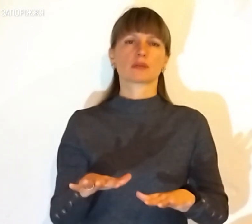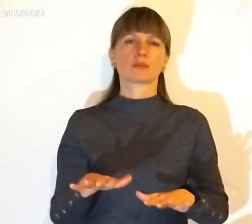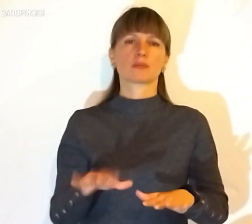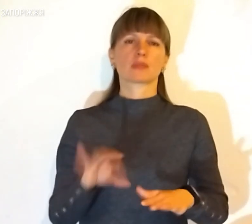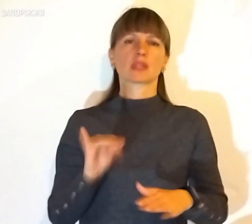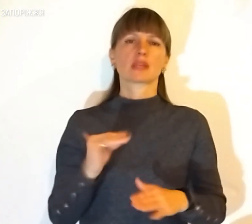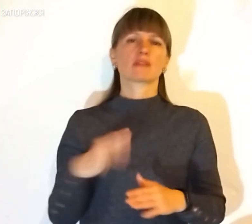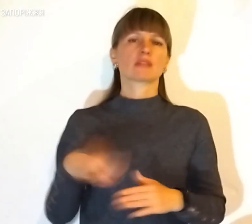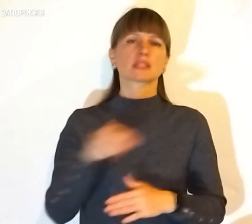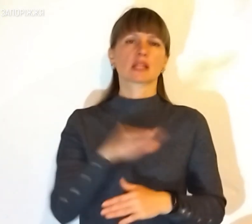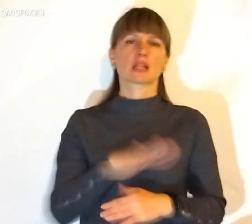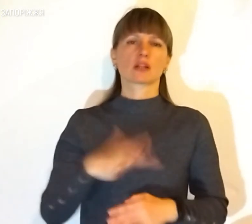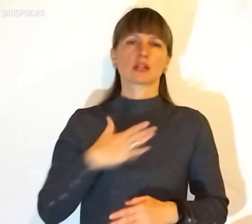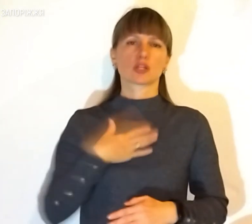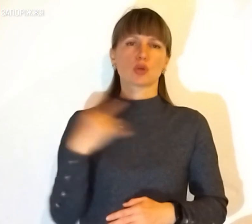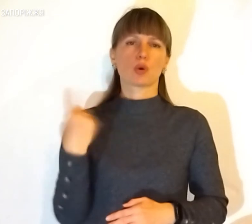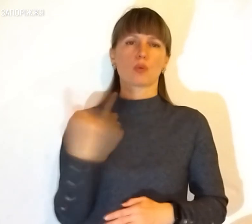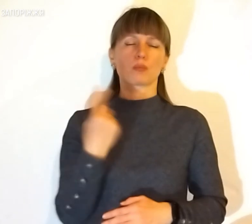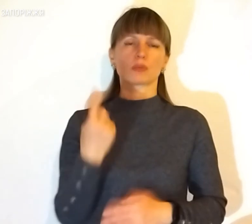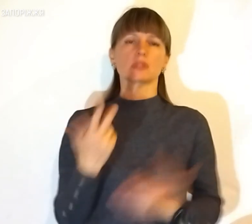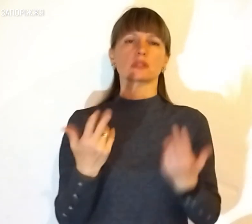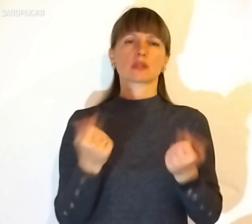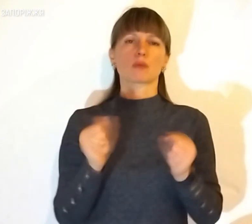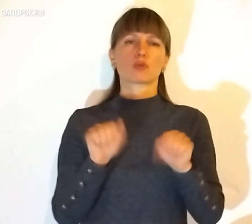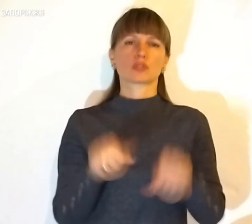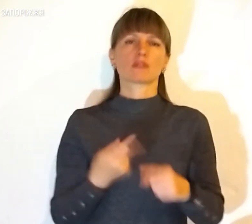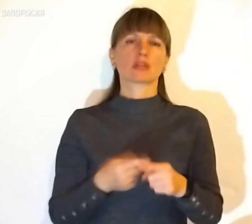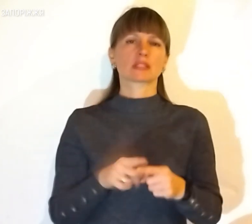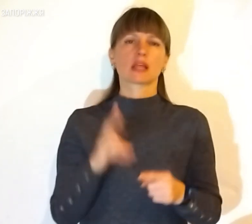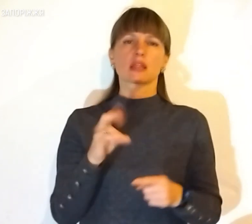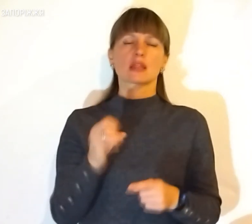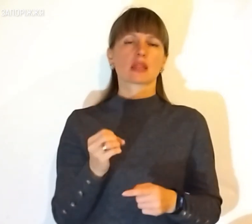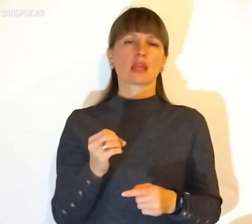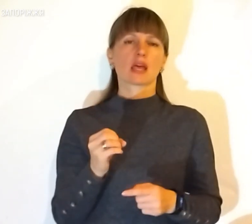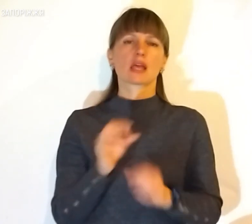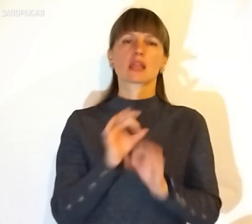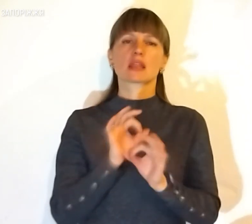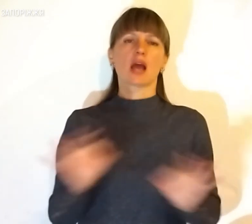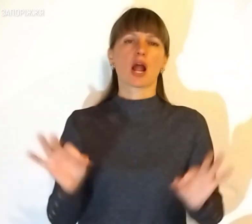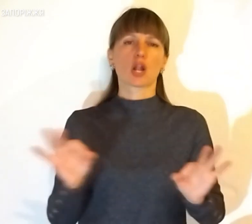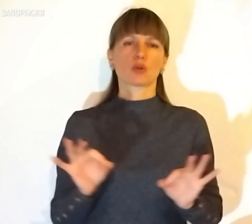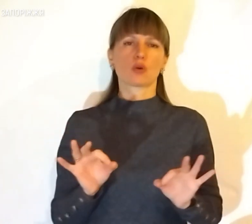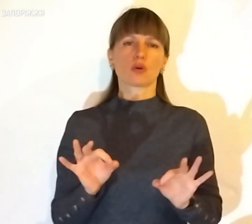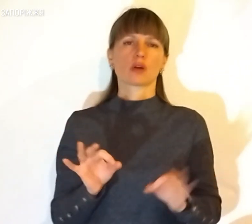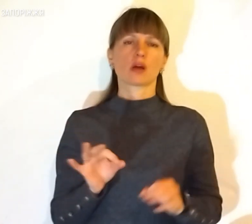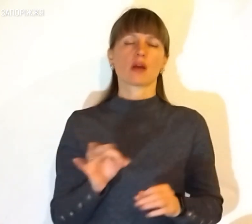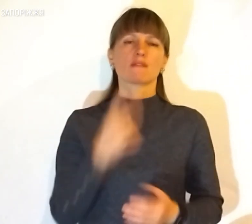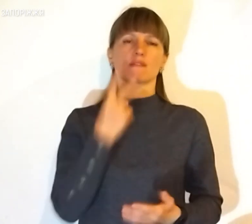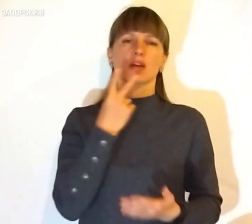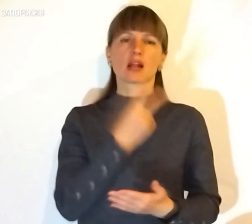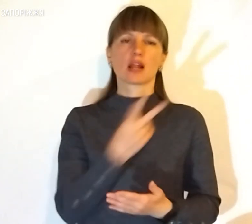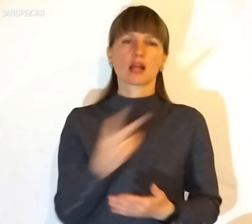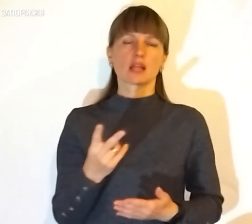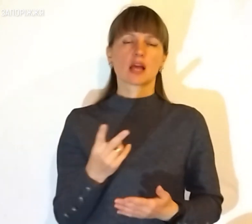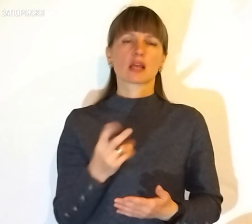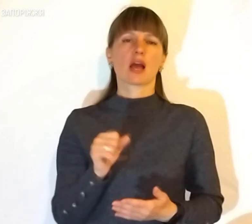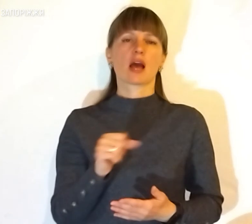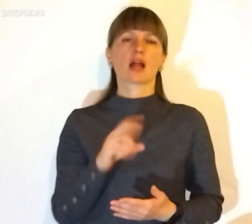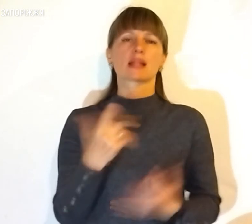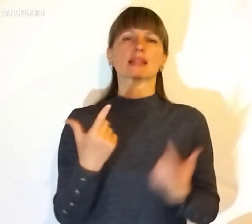вся територія нашої області. Звичайно, можливо, це не ідеально виглядає, десь є